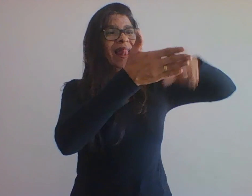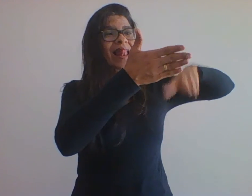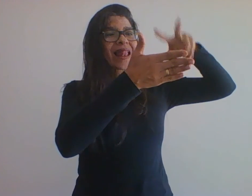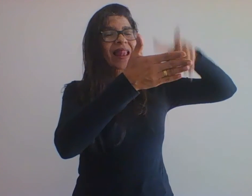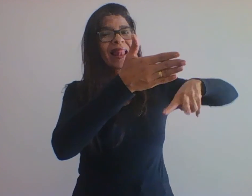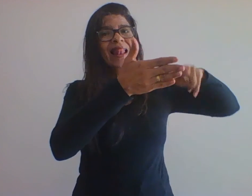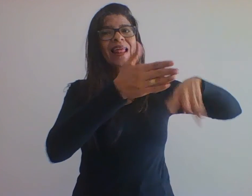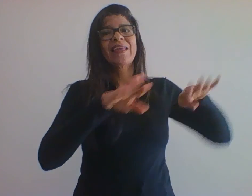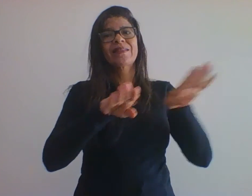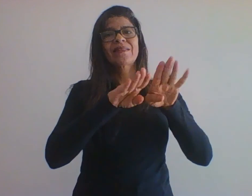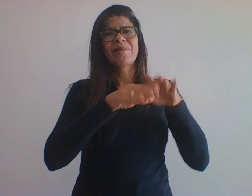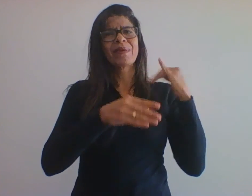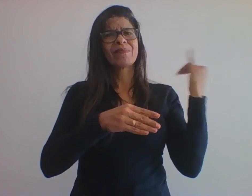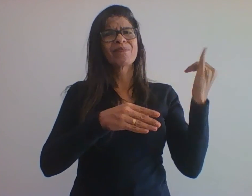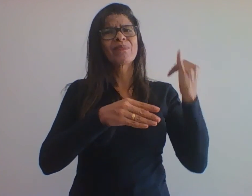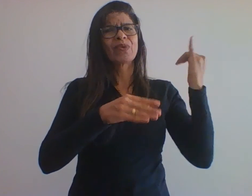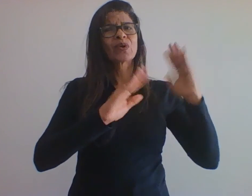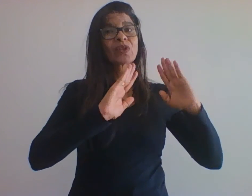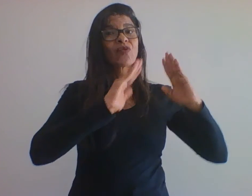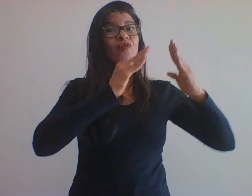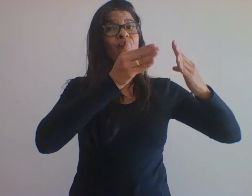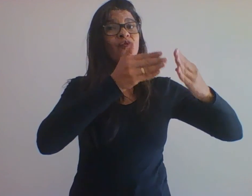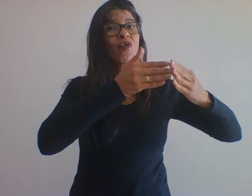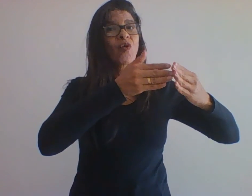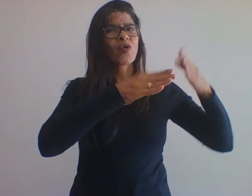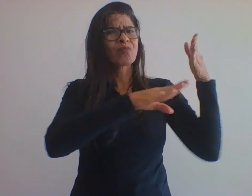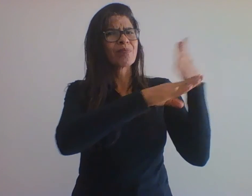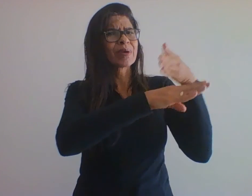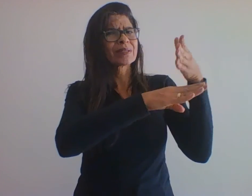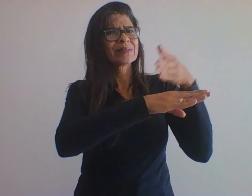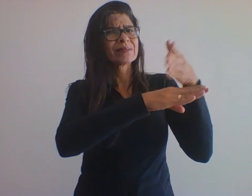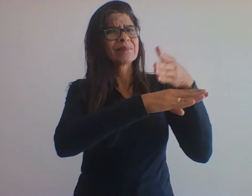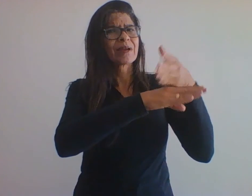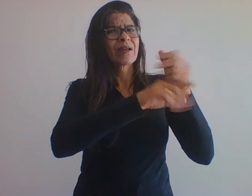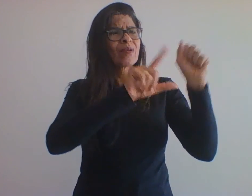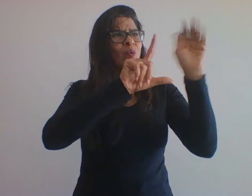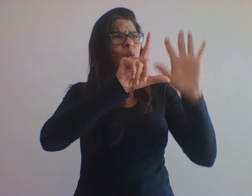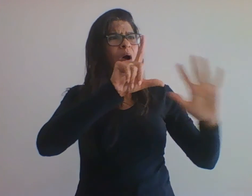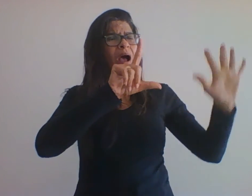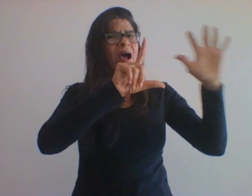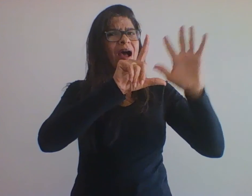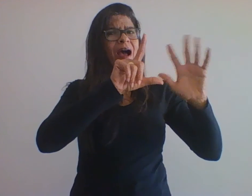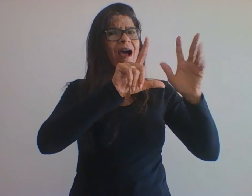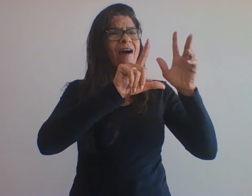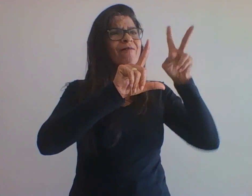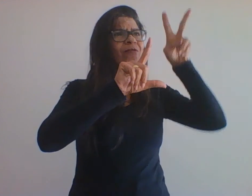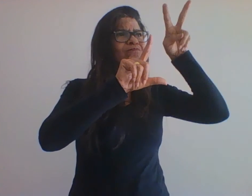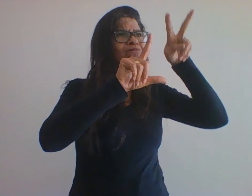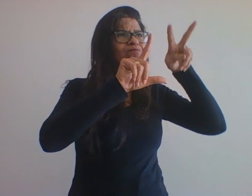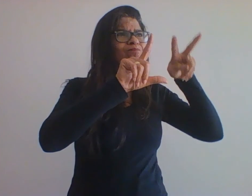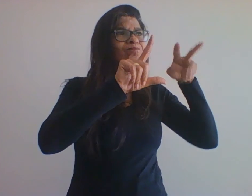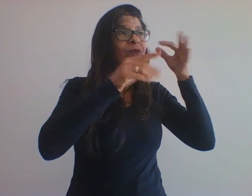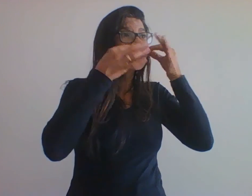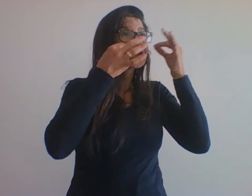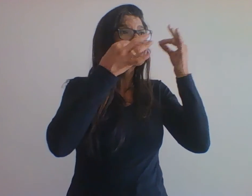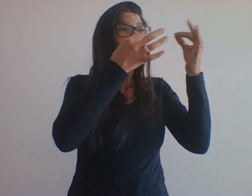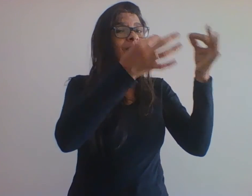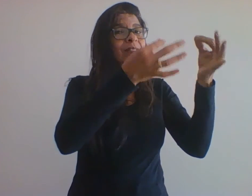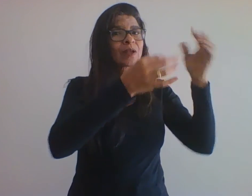acessem com regularidade a nossa sala virtual, observem os prazos das atividades avaliativas e, sempre que possível, sempre